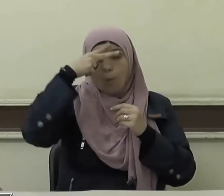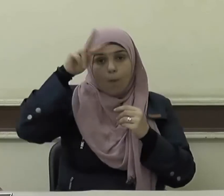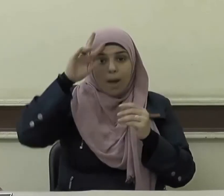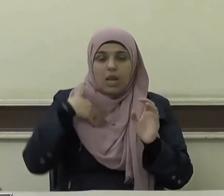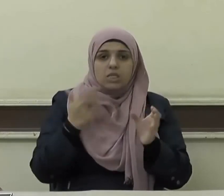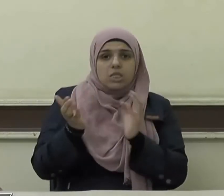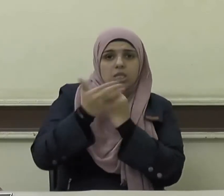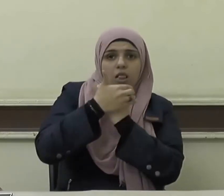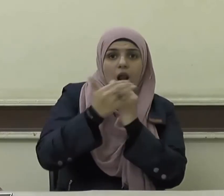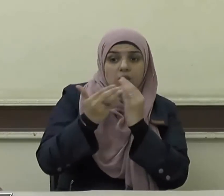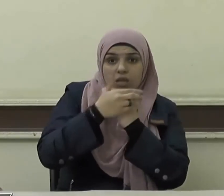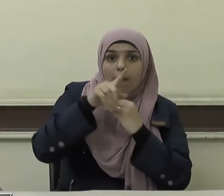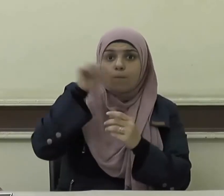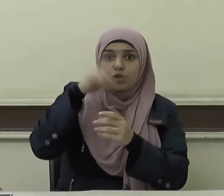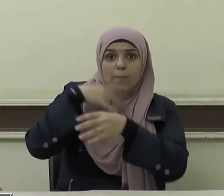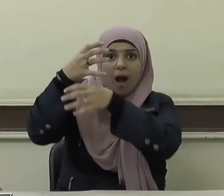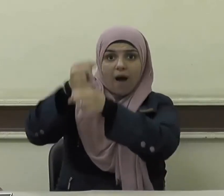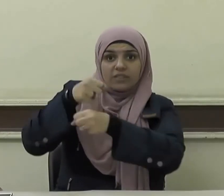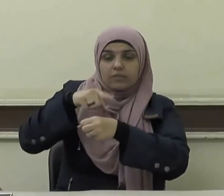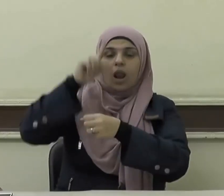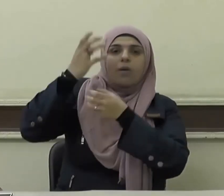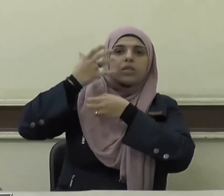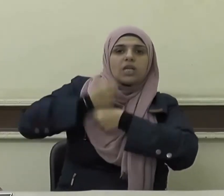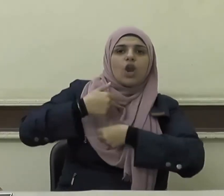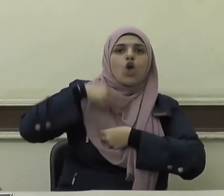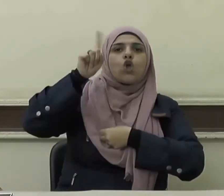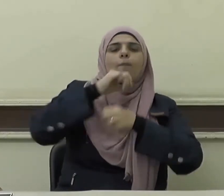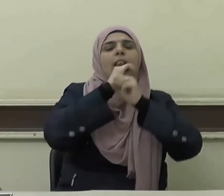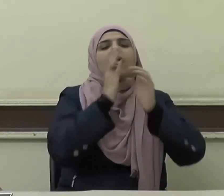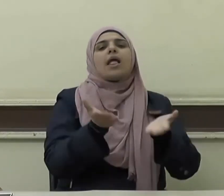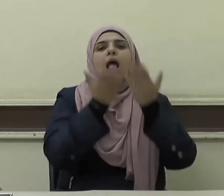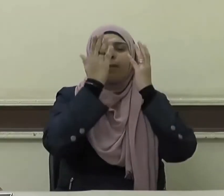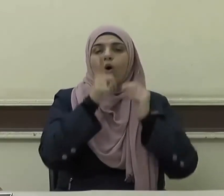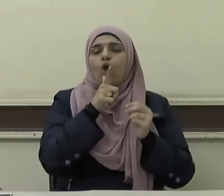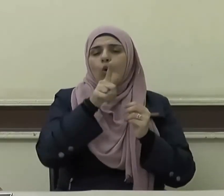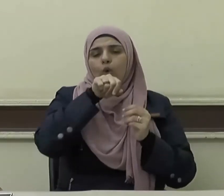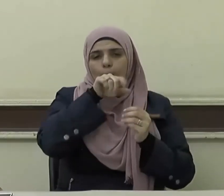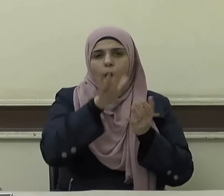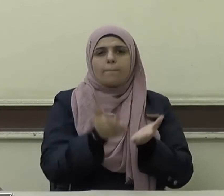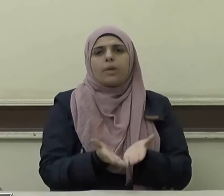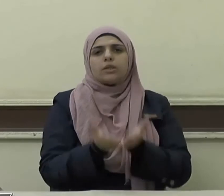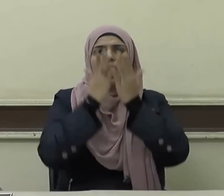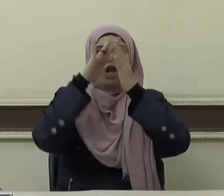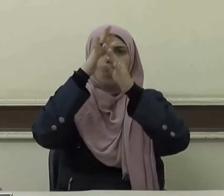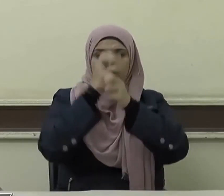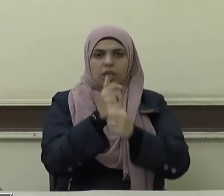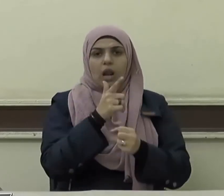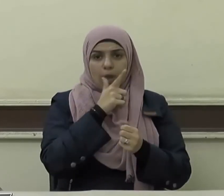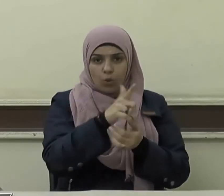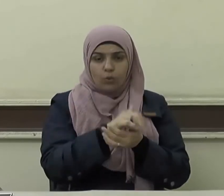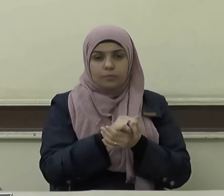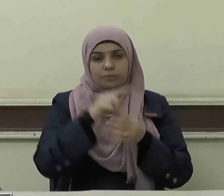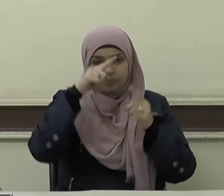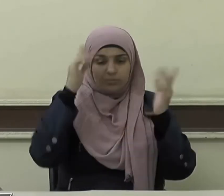ومن ستر مسلما ستره الله يوم القيامة ويقول صلى الله عليه وسلم